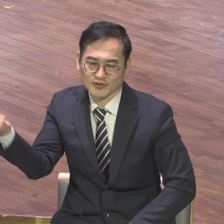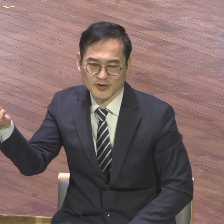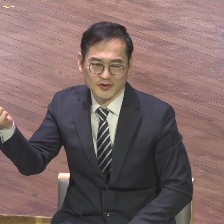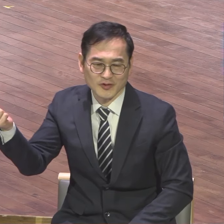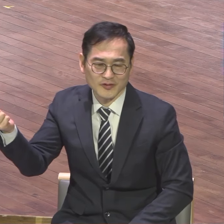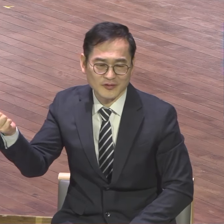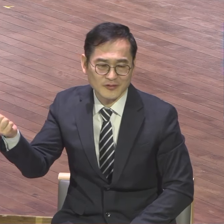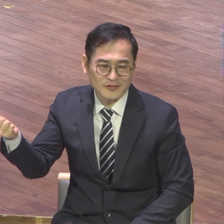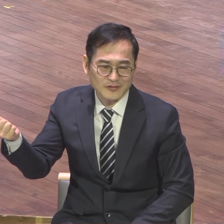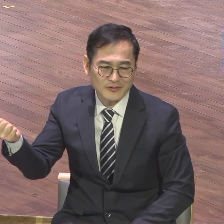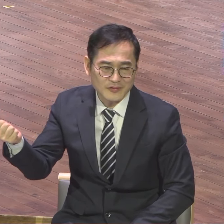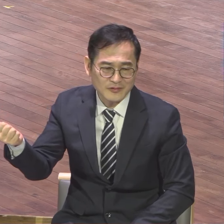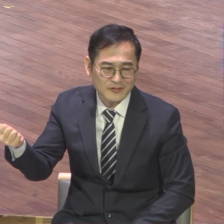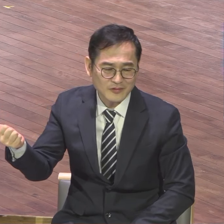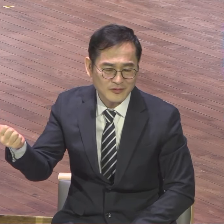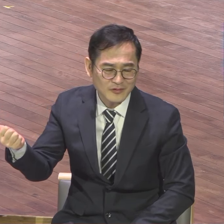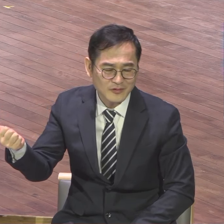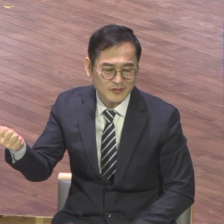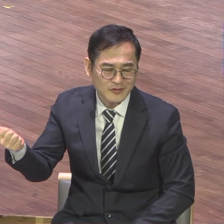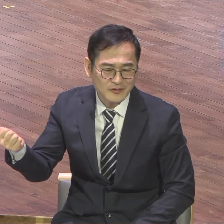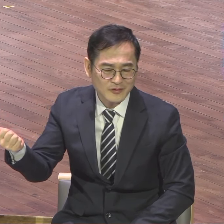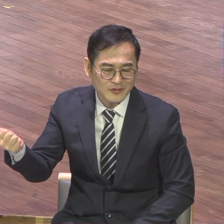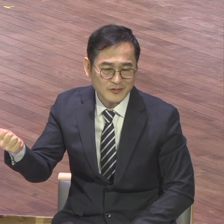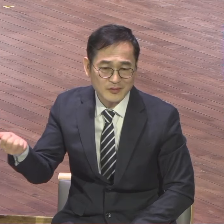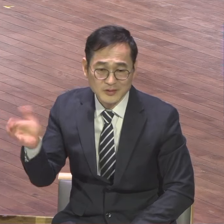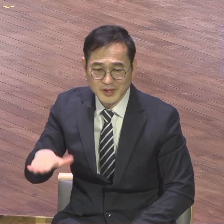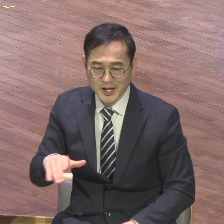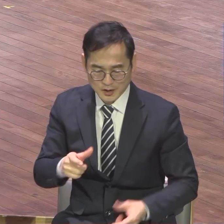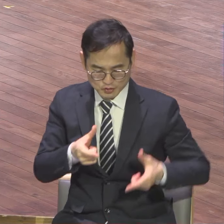무궁화 훈장을 줍니다. 자살한 사람입니다.